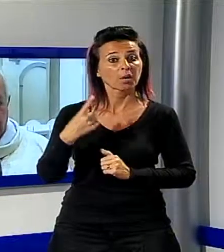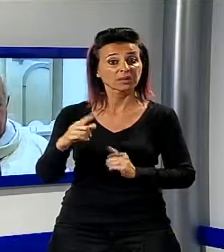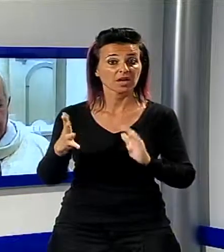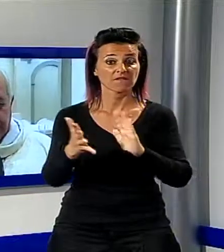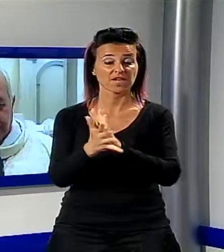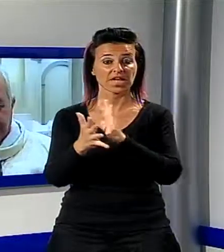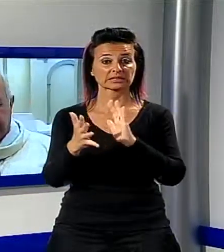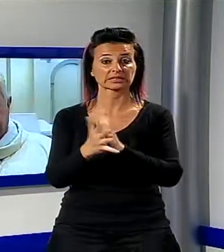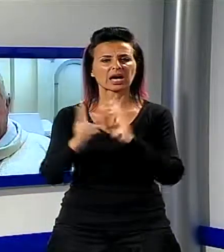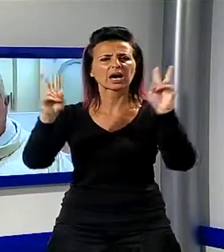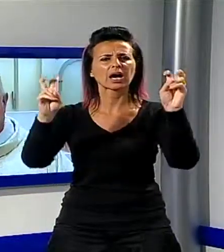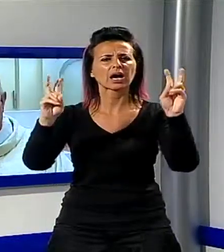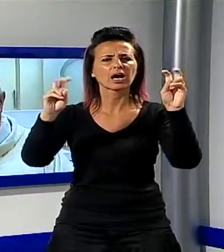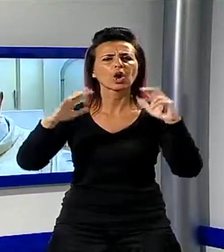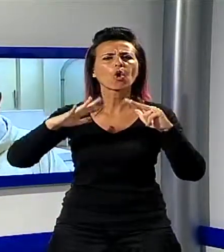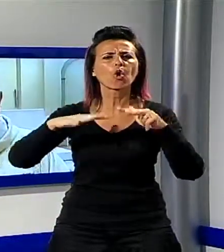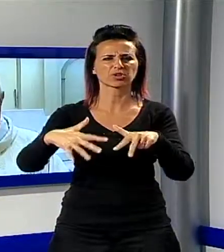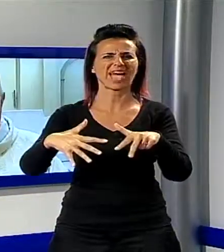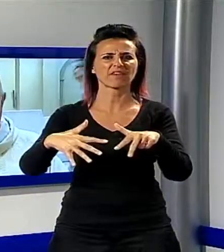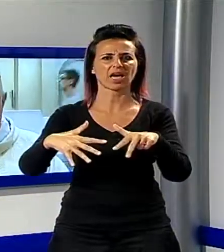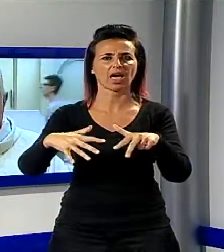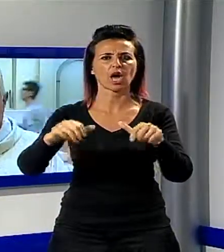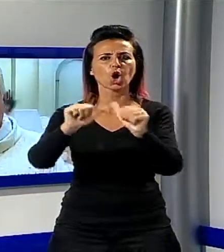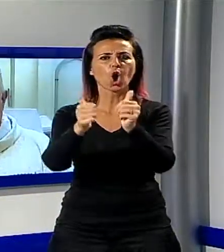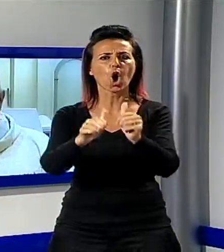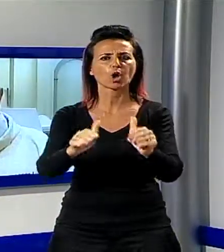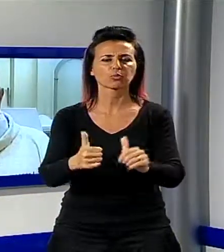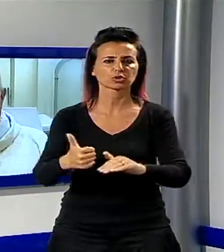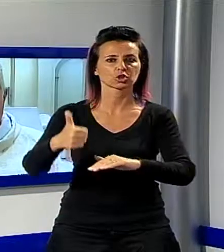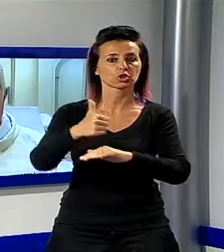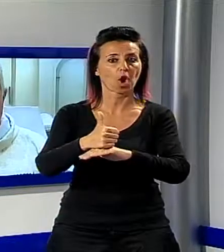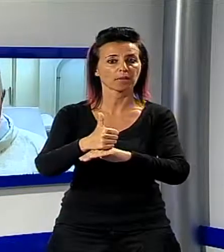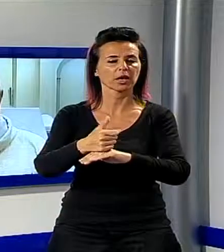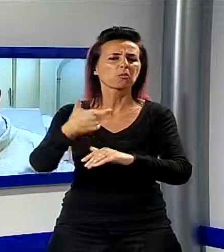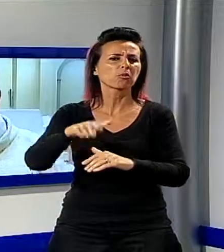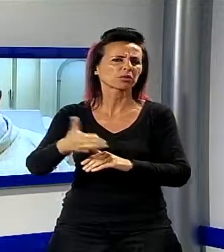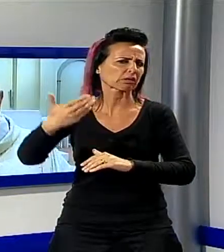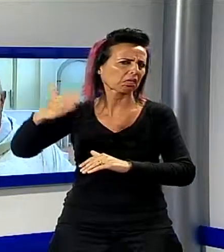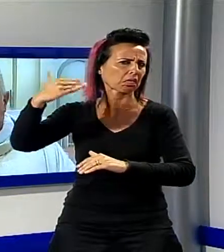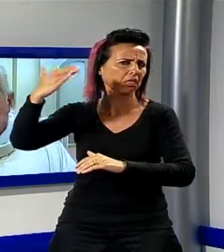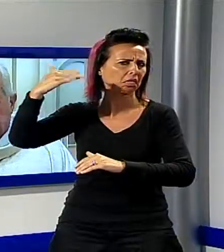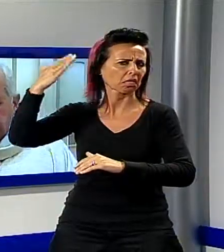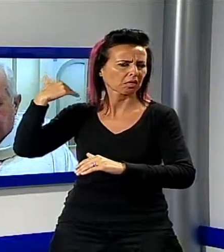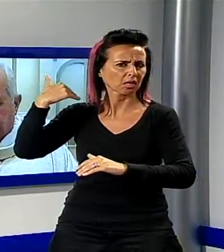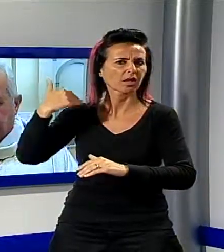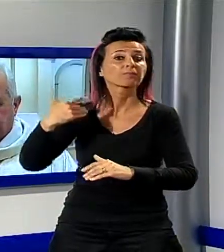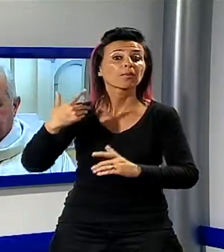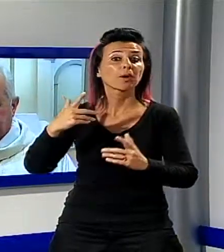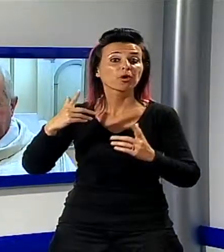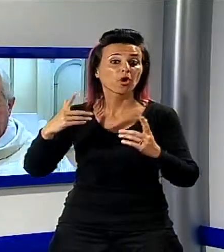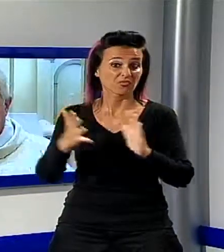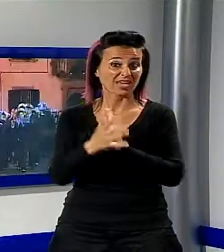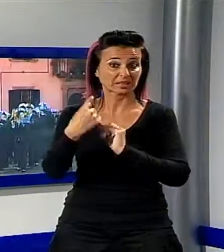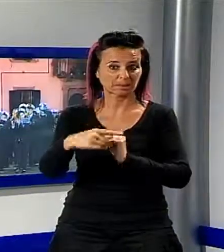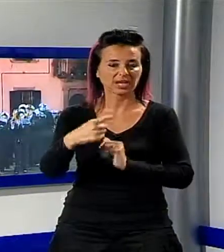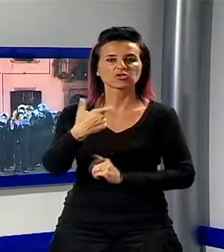del Corpus Domini perché fino a qualche decennio fa il Corpus Domini era di giovedì e quindi otto giorni dopo c'è questo ritorno